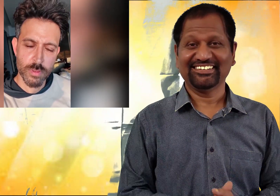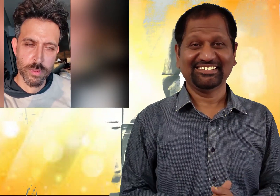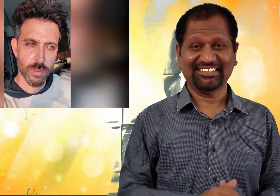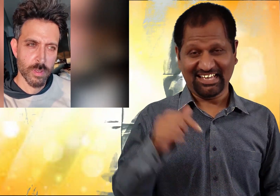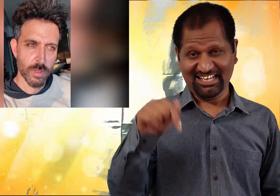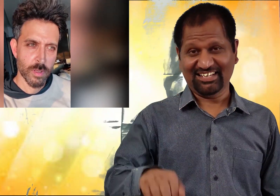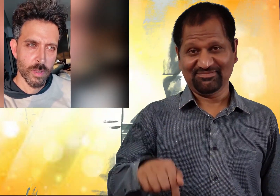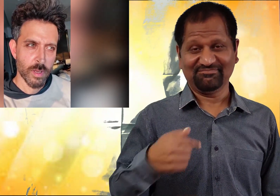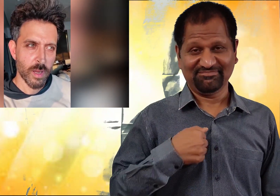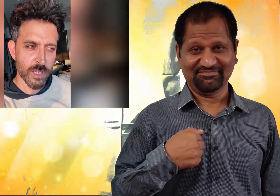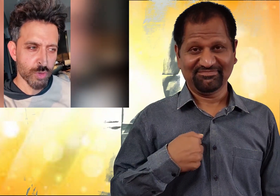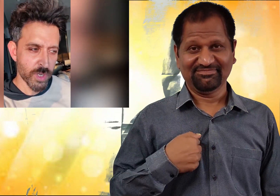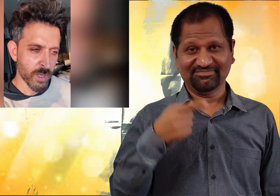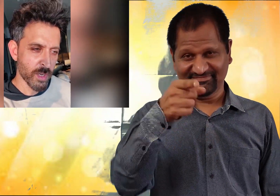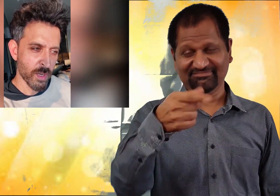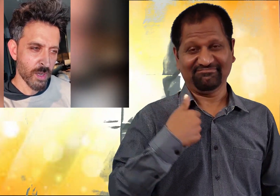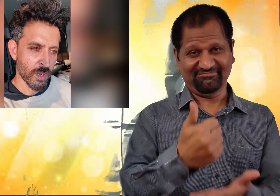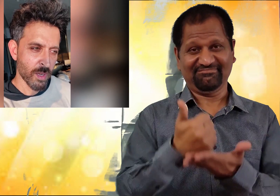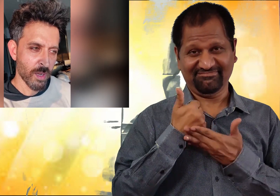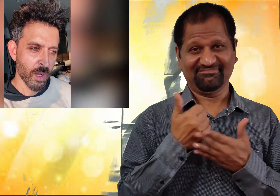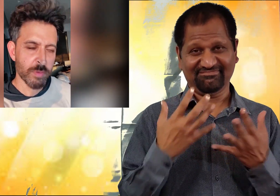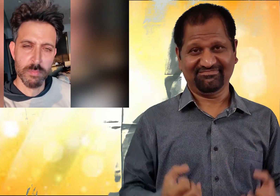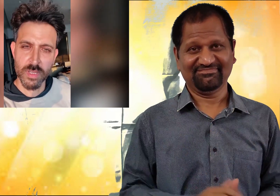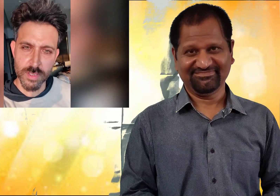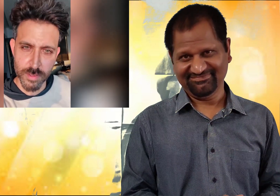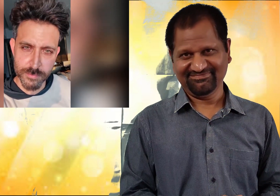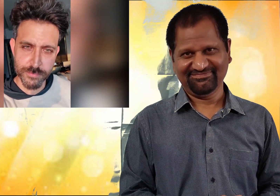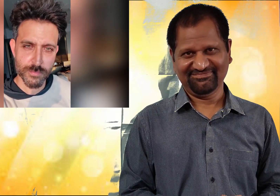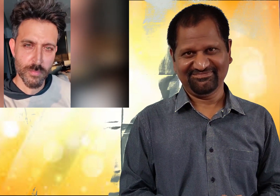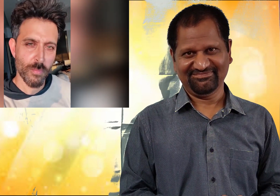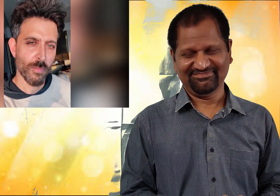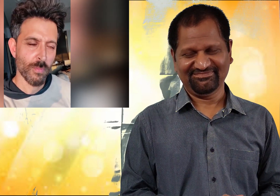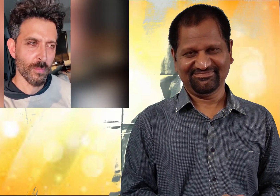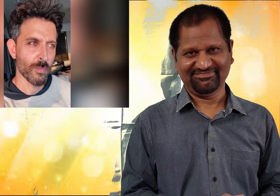अलो बच्चों आज मुझे आपकी मदद चाहिए